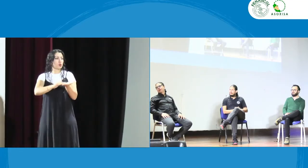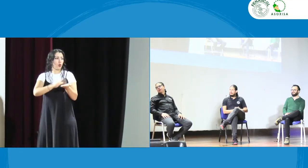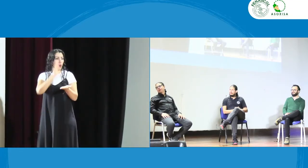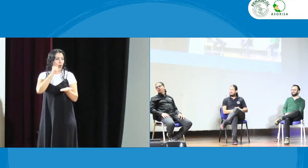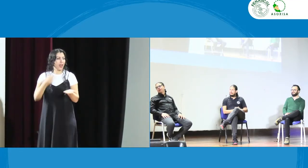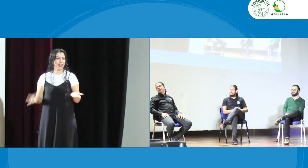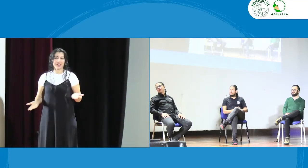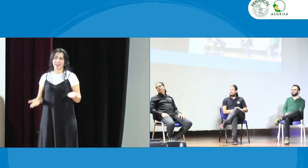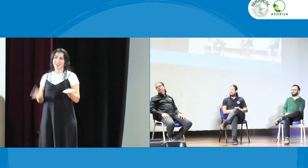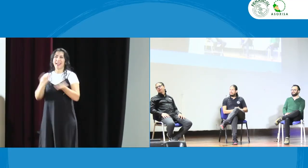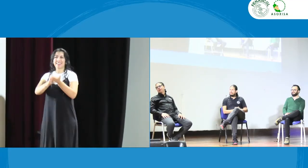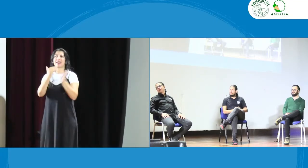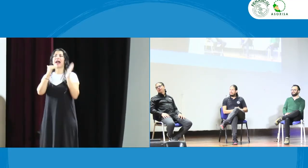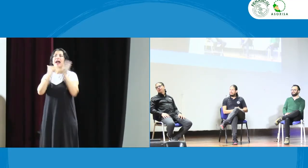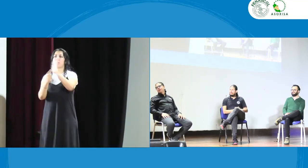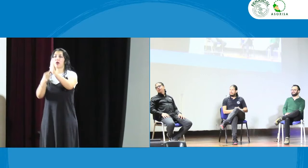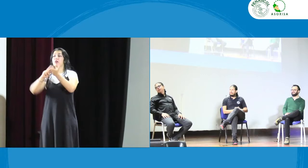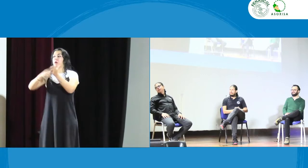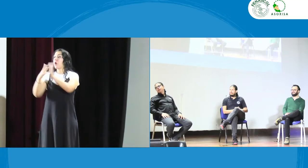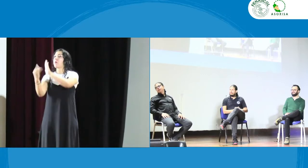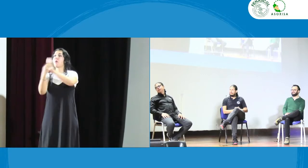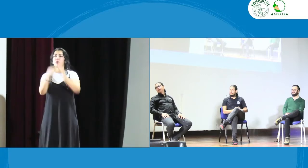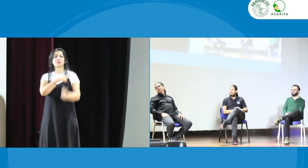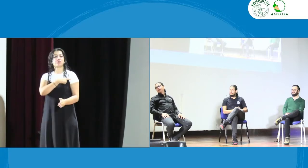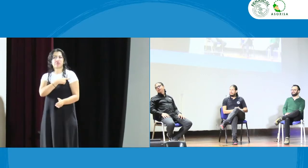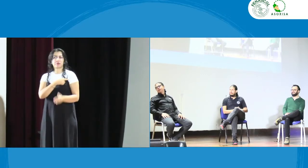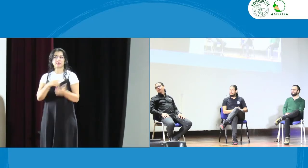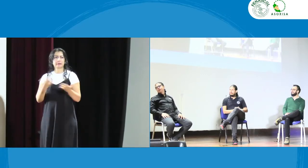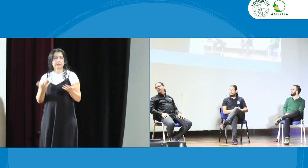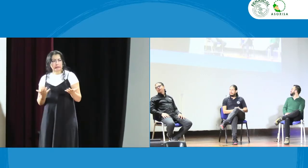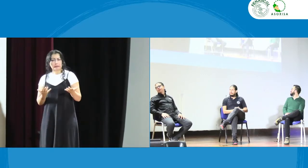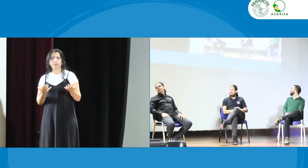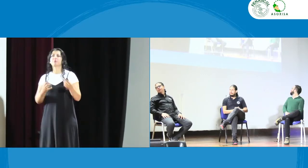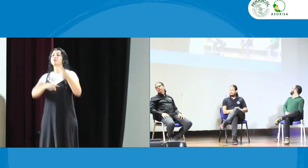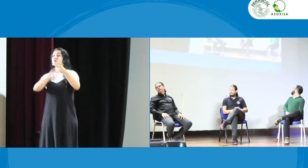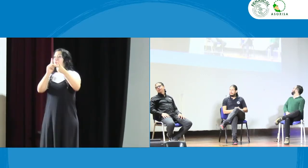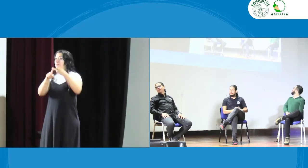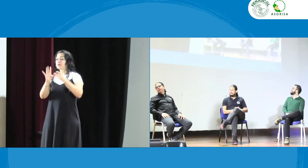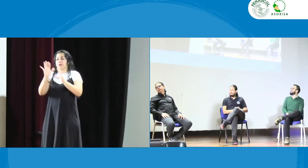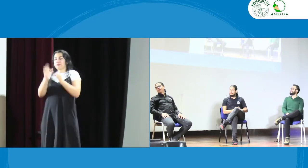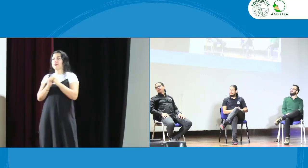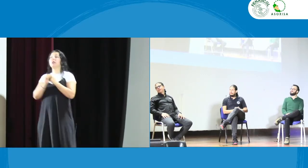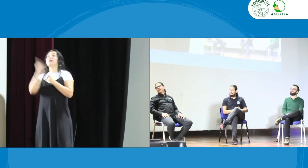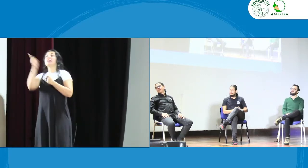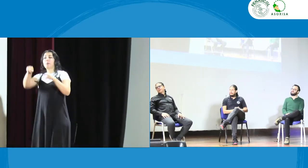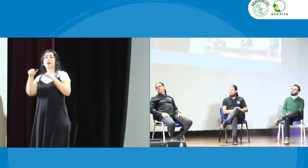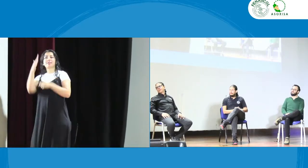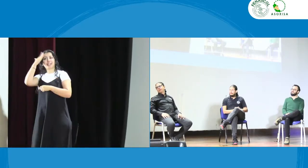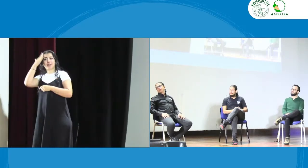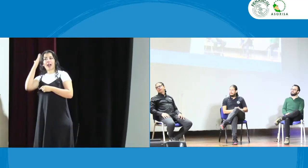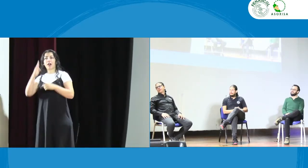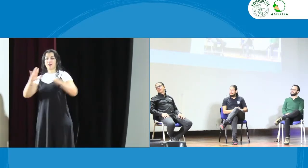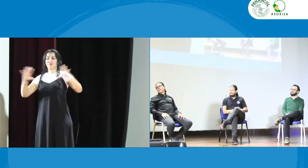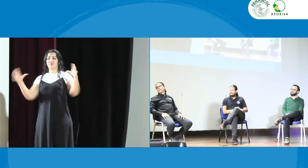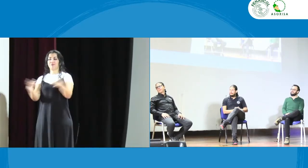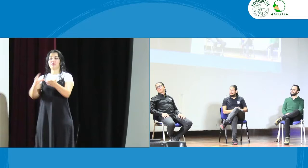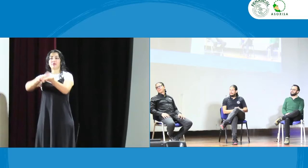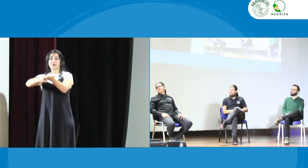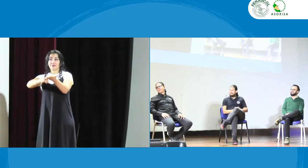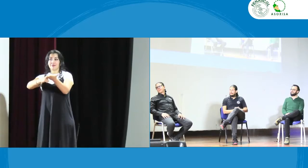comentando sobre el tema de la toma de conciencia desde el punto de vista de él no se hizo caso pero pues bueno nosotros hicimos